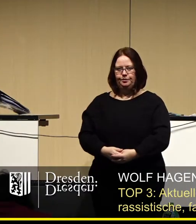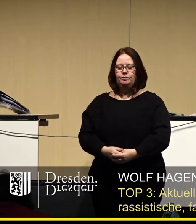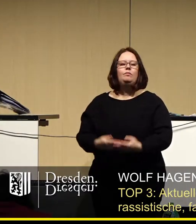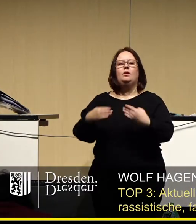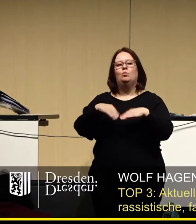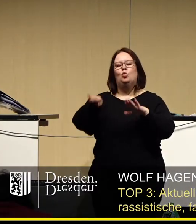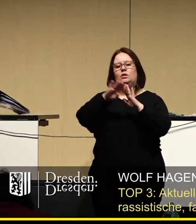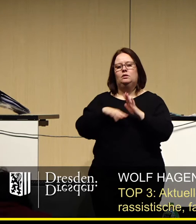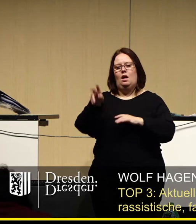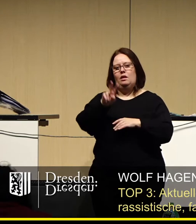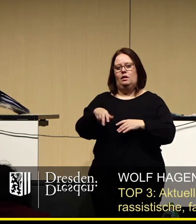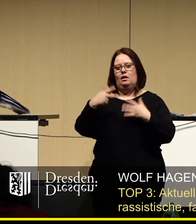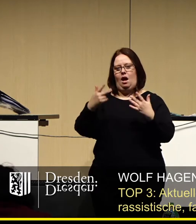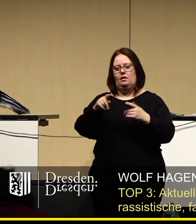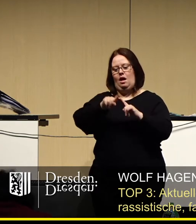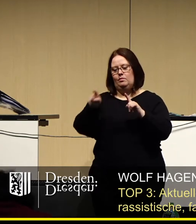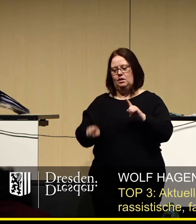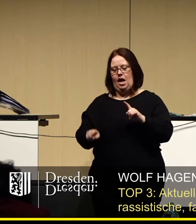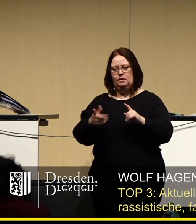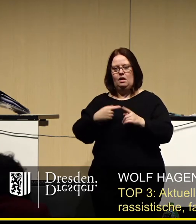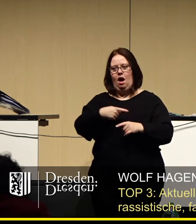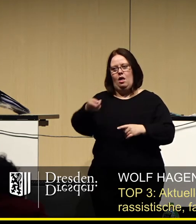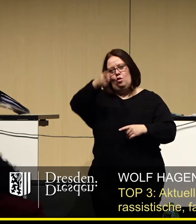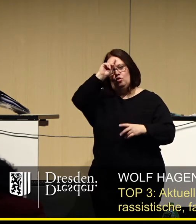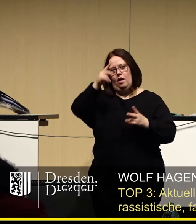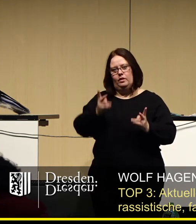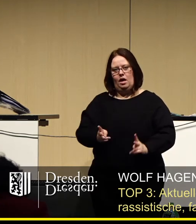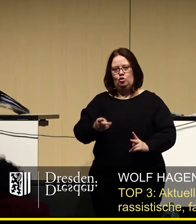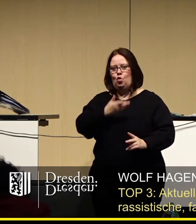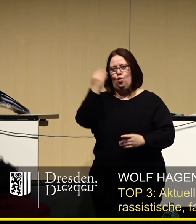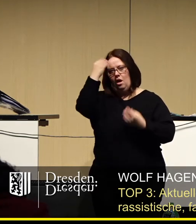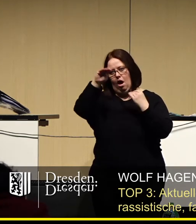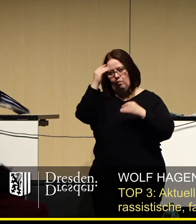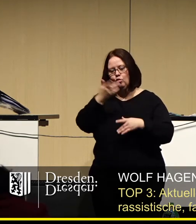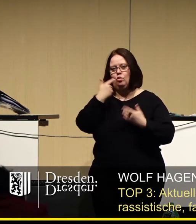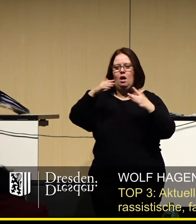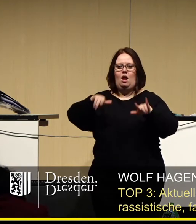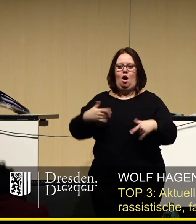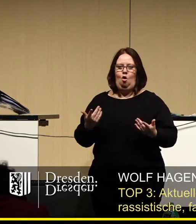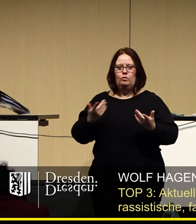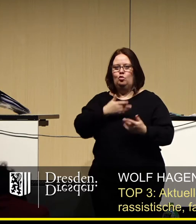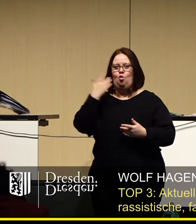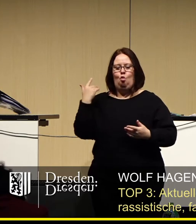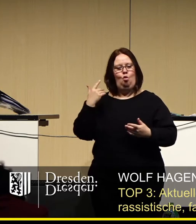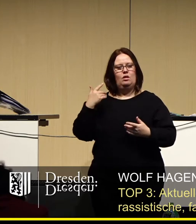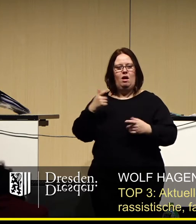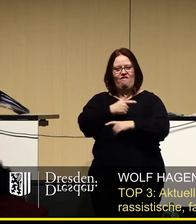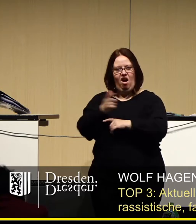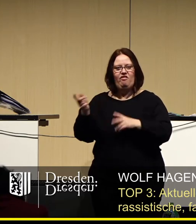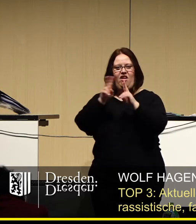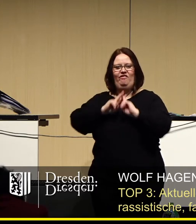Grundgesetz Artikel 8 Absatz 1 heißt es, allen Deutschen haben das Recht, sich ohne Anmeldung oder Erlaubnis, friedlich und ohne Waffen zu versammeln.